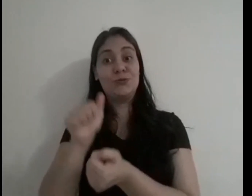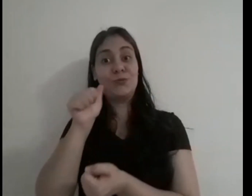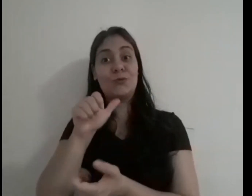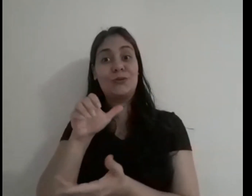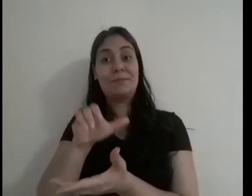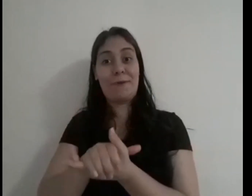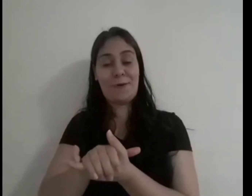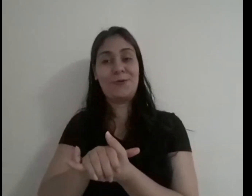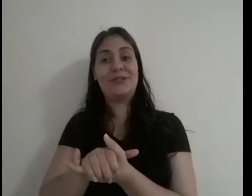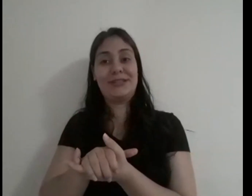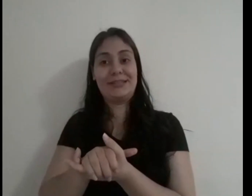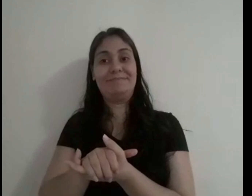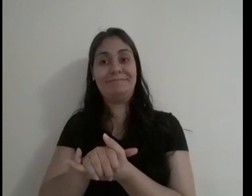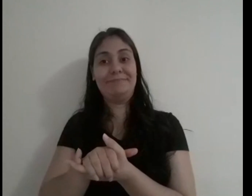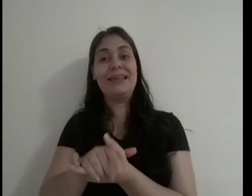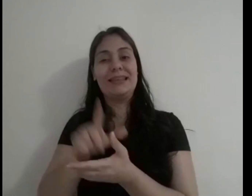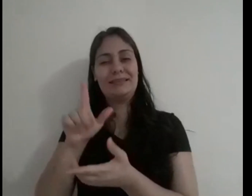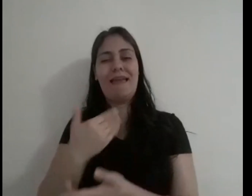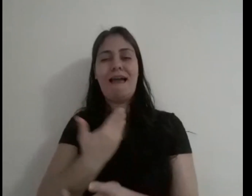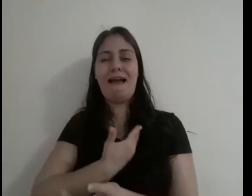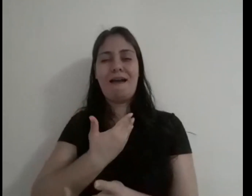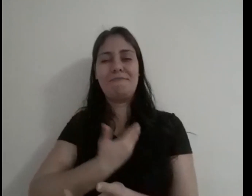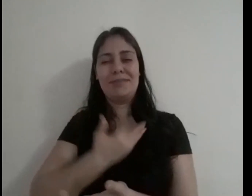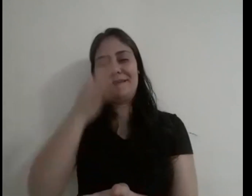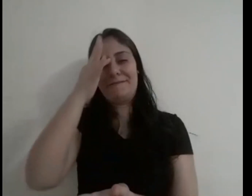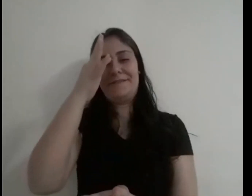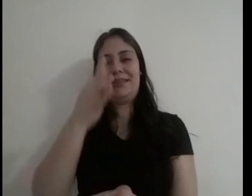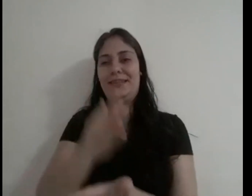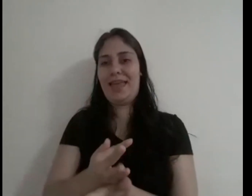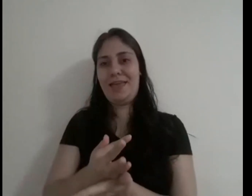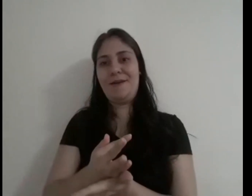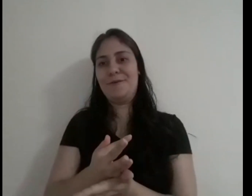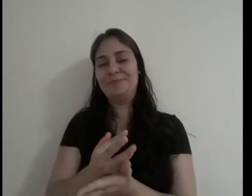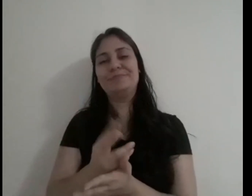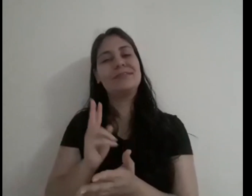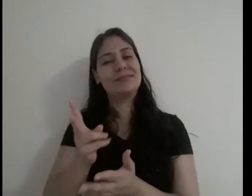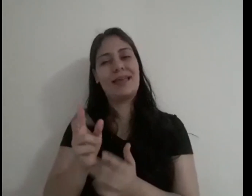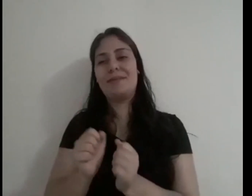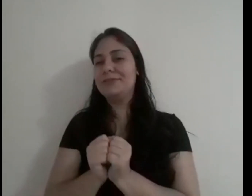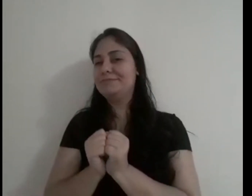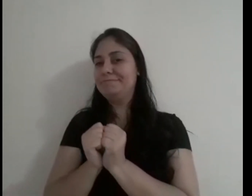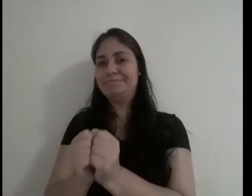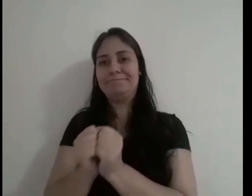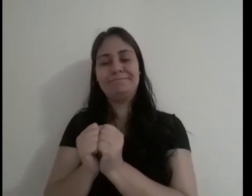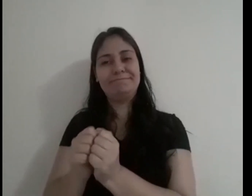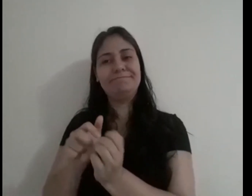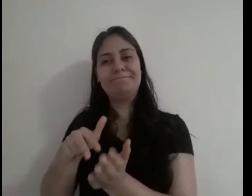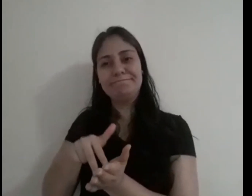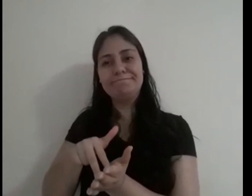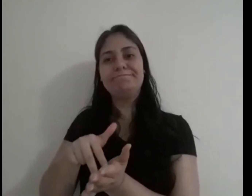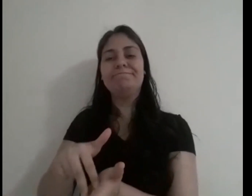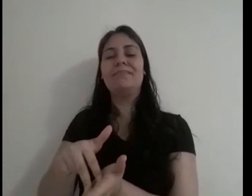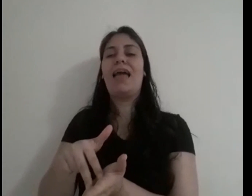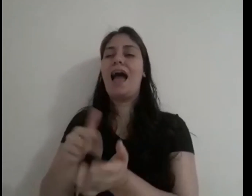esposa, amiga, fiel companheira. Firme ali com ele,